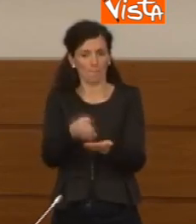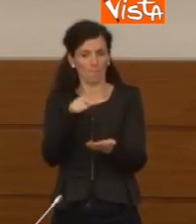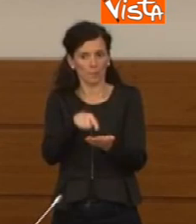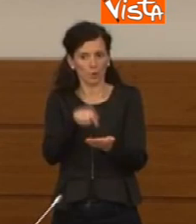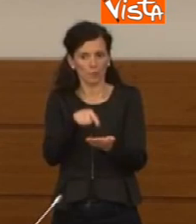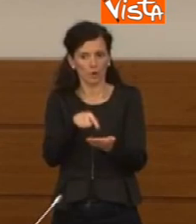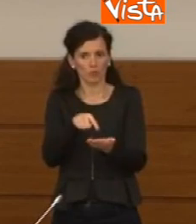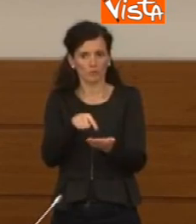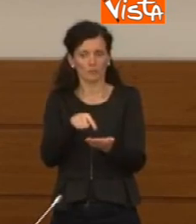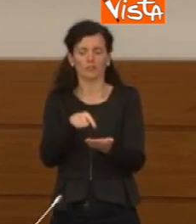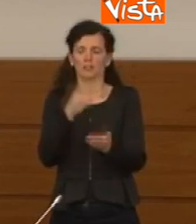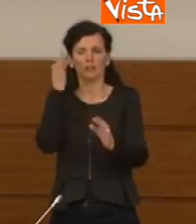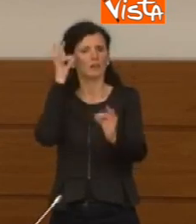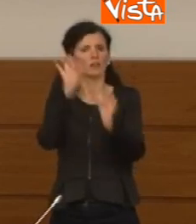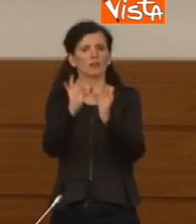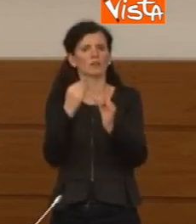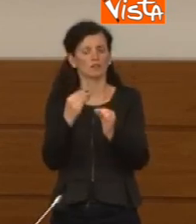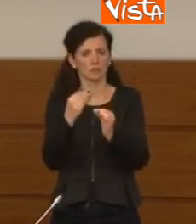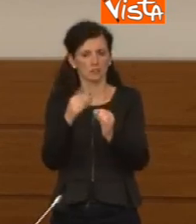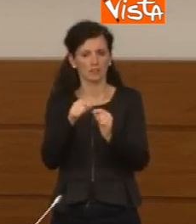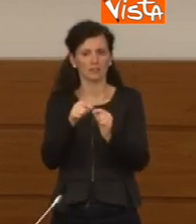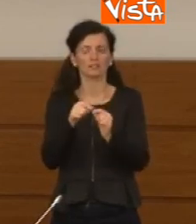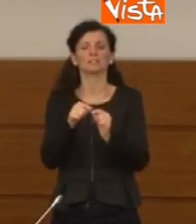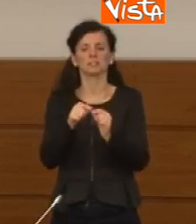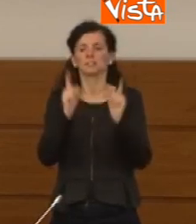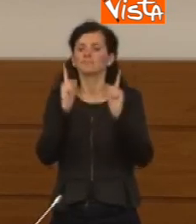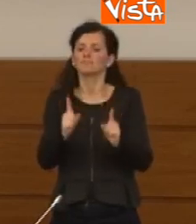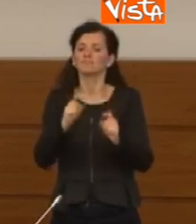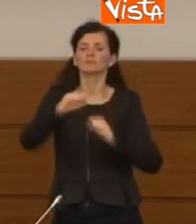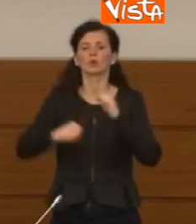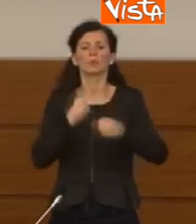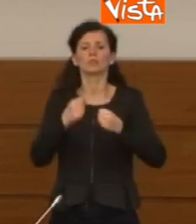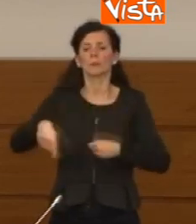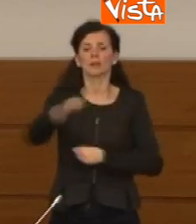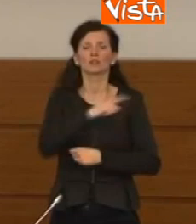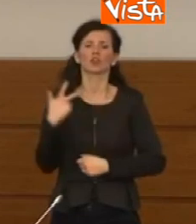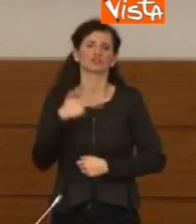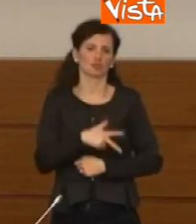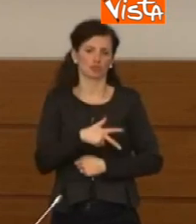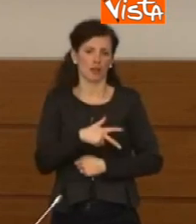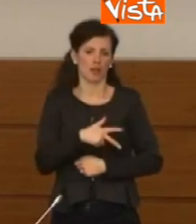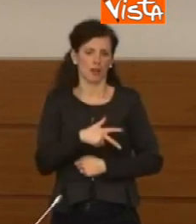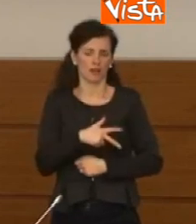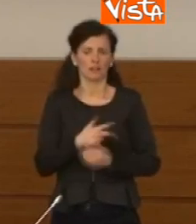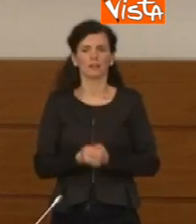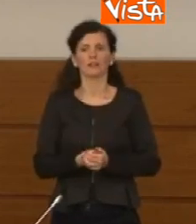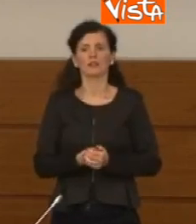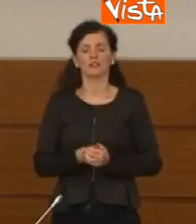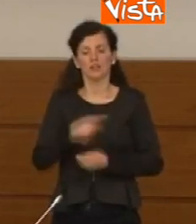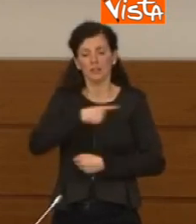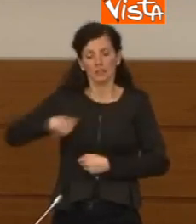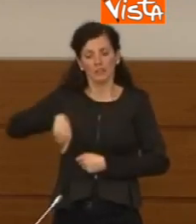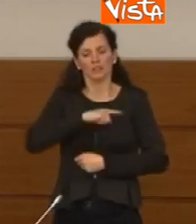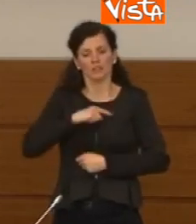abbiamo sempre detto, al distanziamento sociale. La misura più importante che oggi noi abbiamo a disposizione è